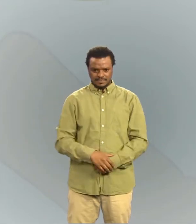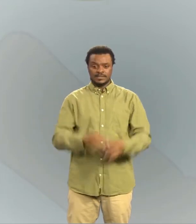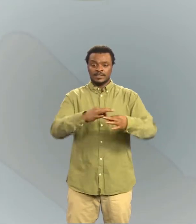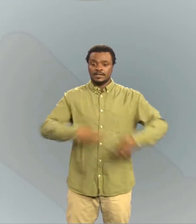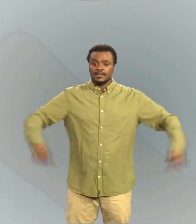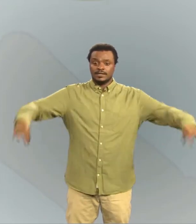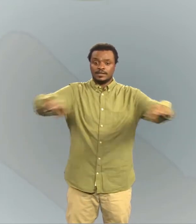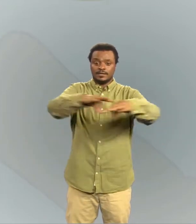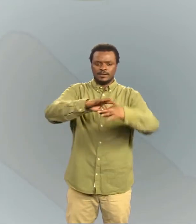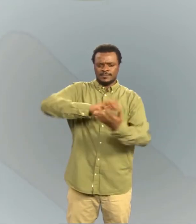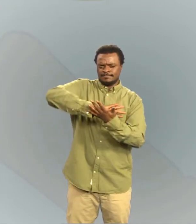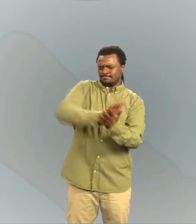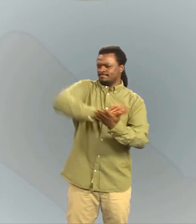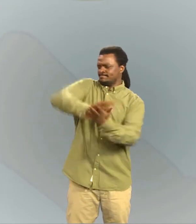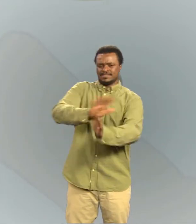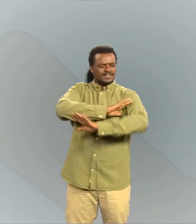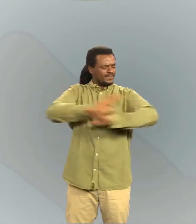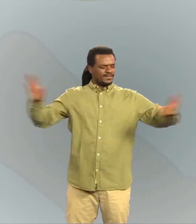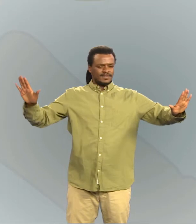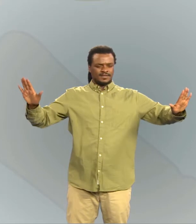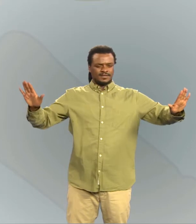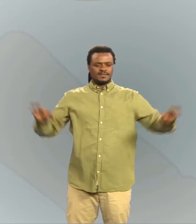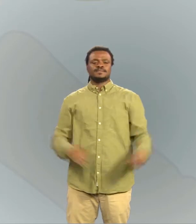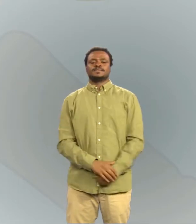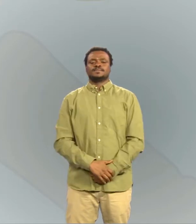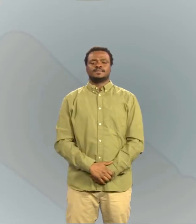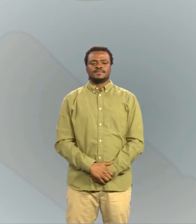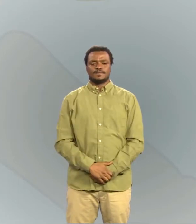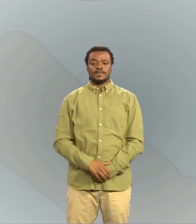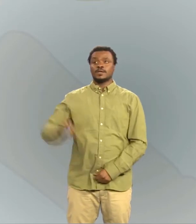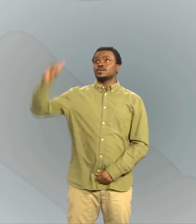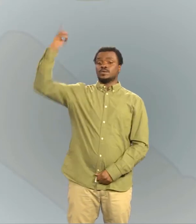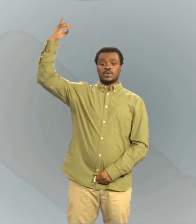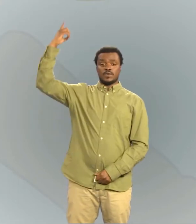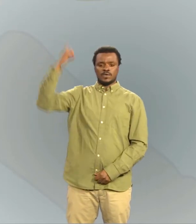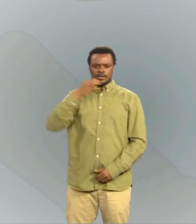Il n'y aura plus de grande inondation pour détruire la terre. » Dieu dit encore